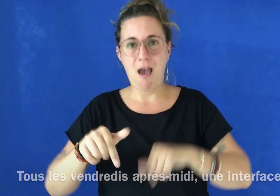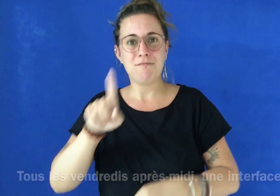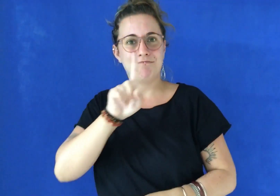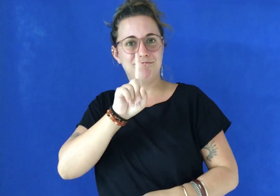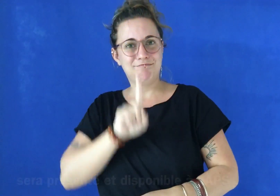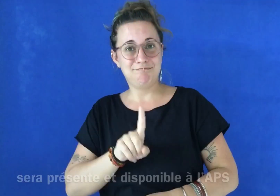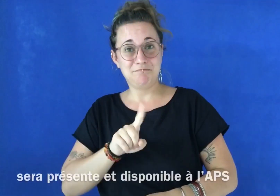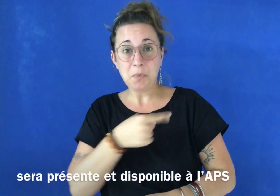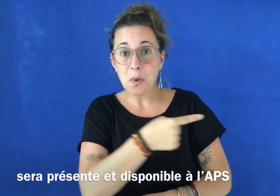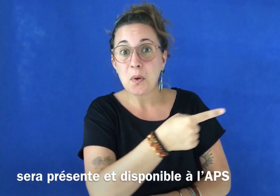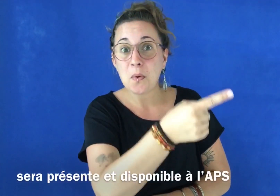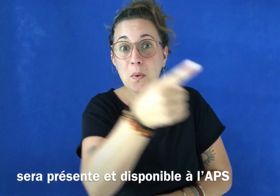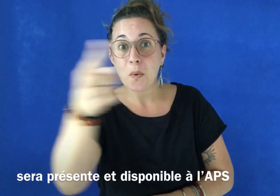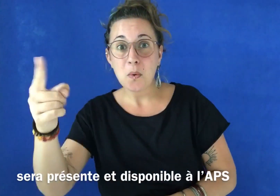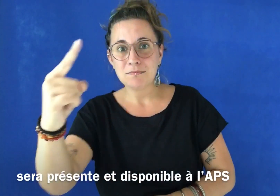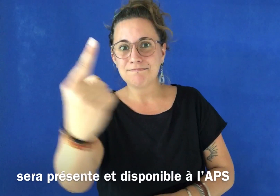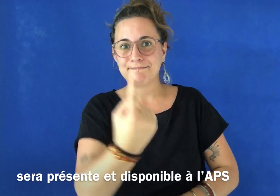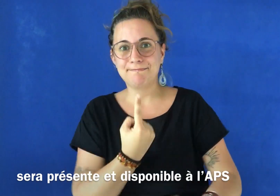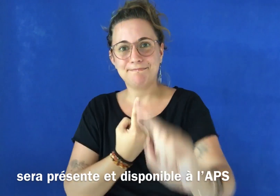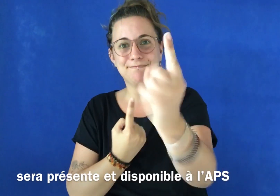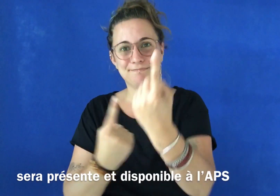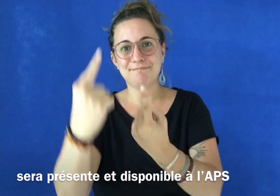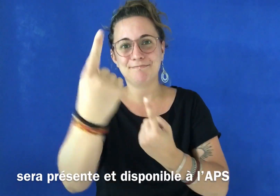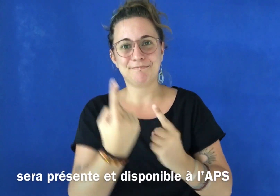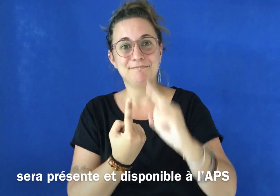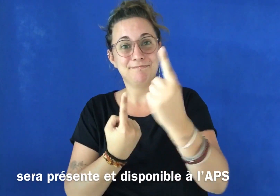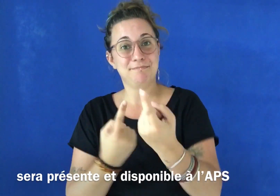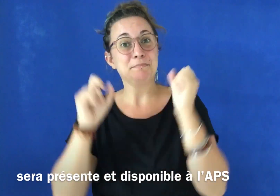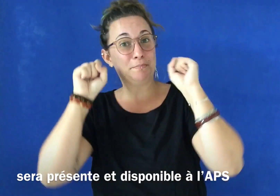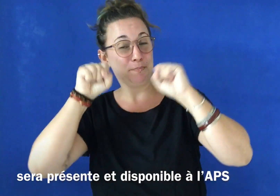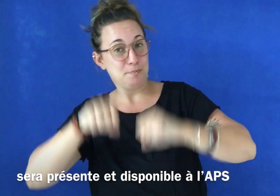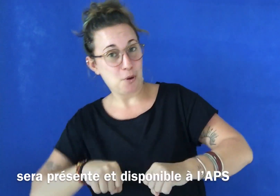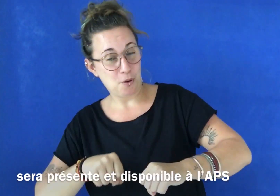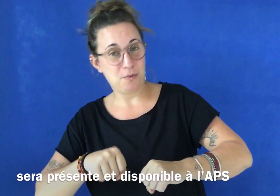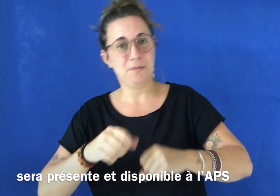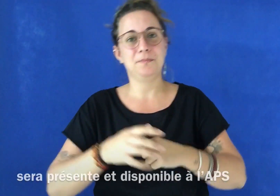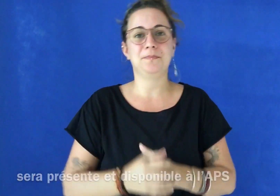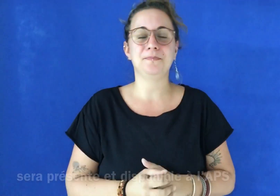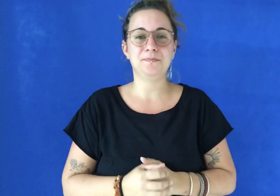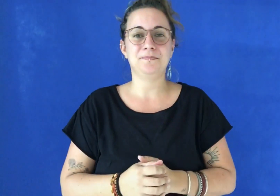sera présente et disponible à l'APS pour vous aider.